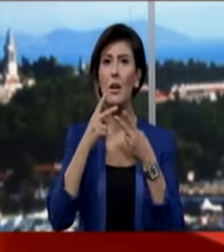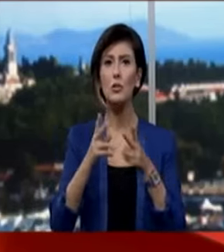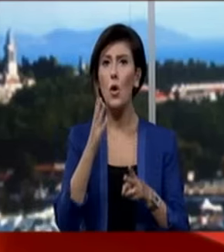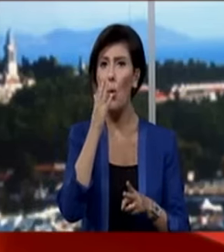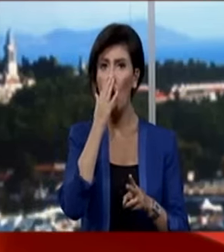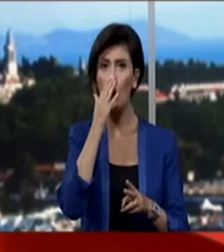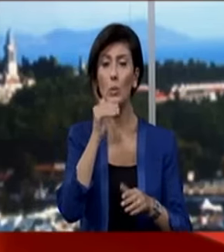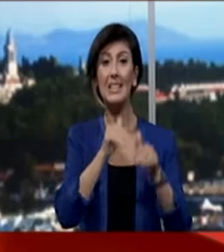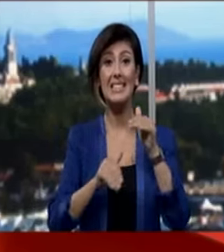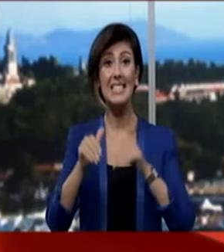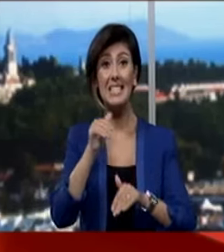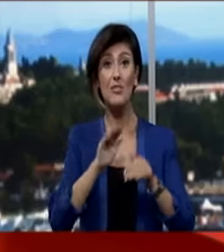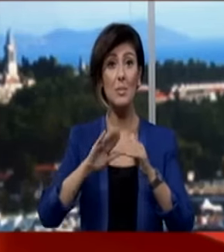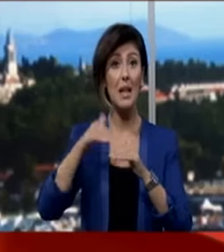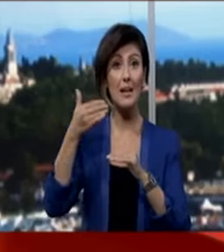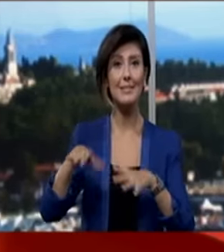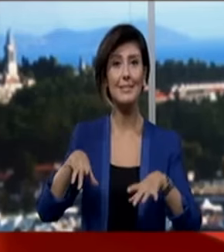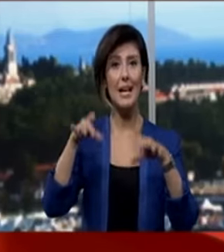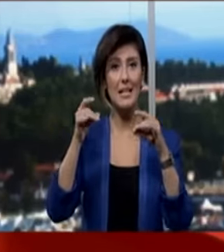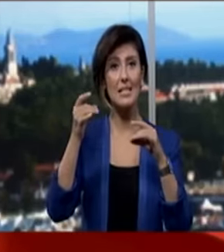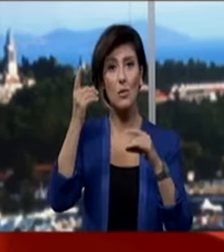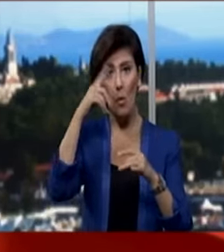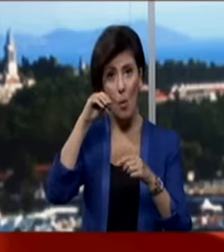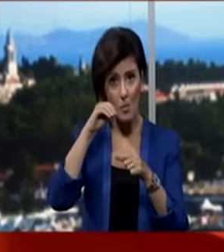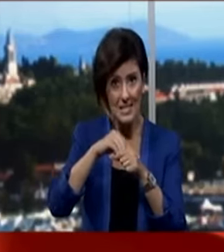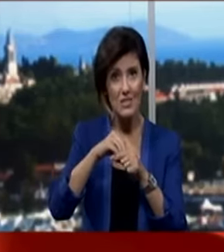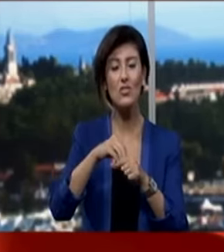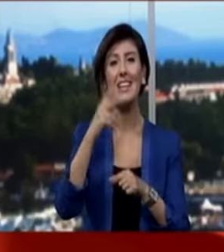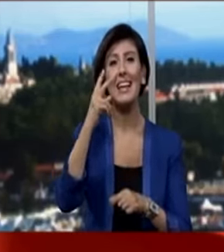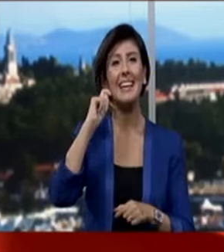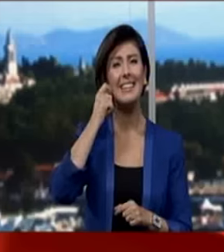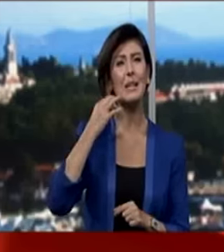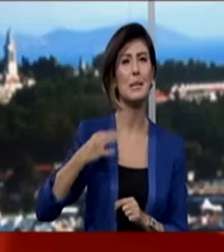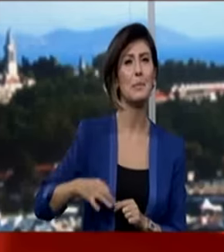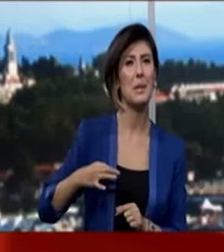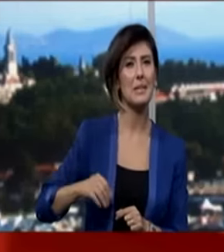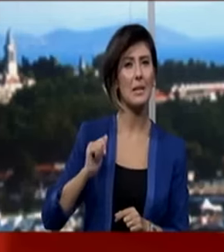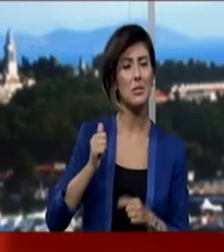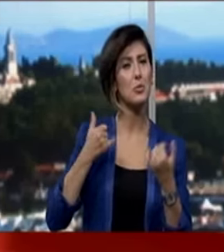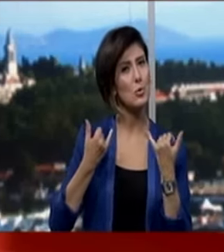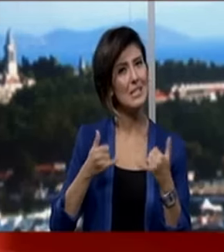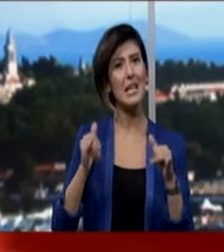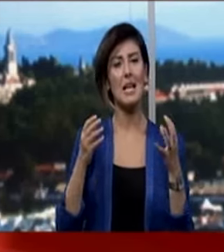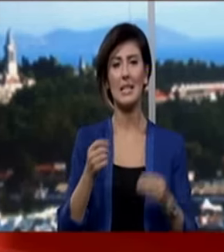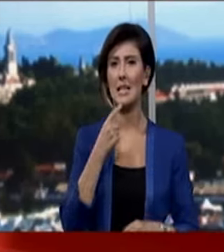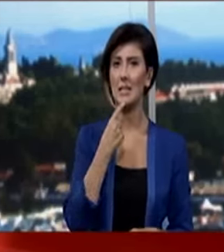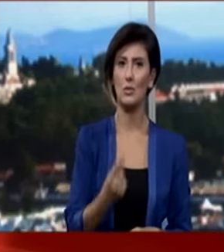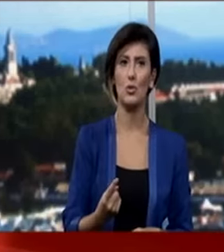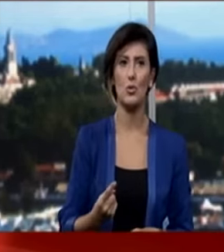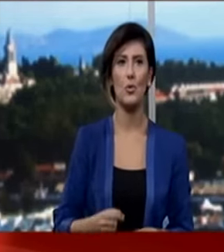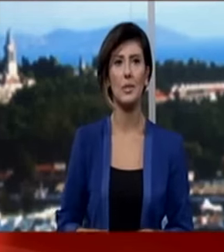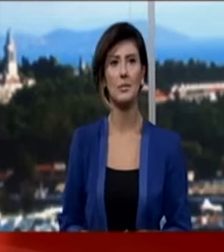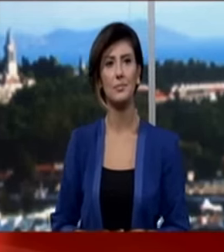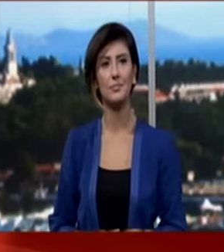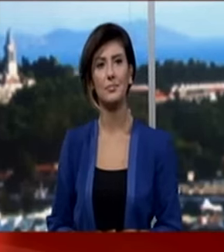açıklamada okulların seçimin ardından hazır hale getirilebilmesi için 2 Kasım Pazartesi gününün tatil